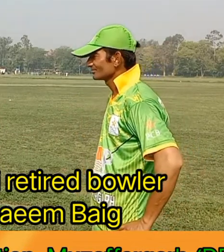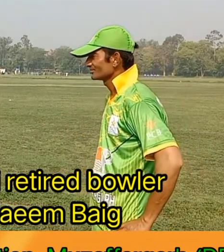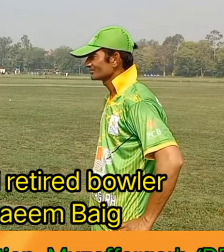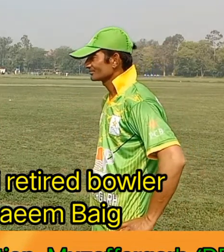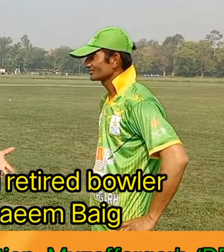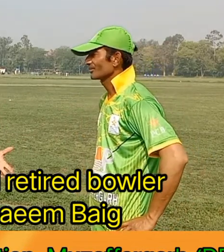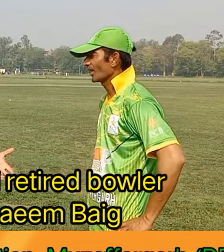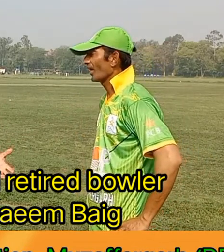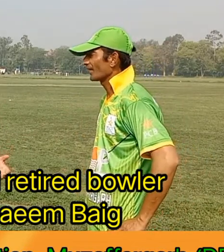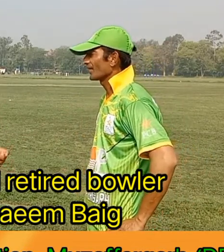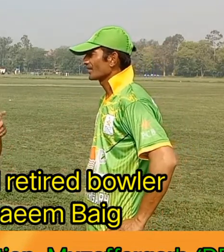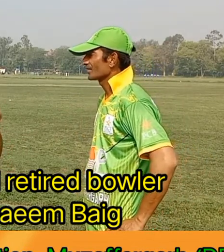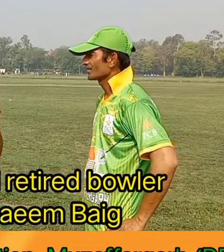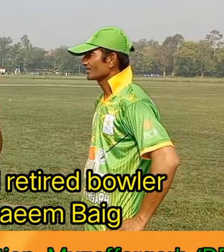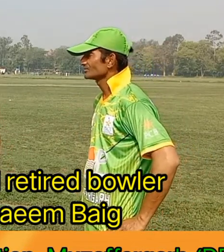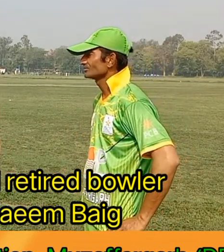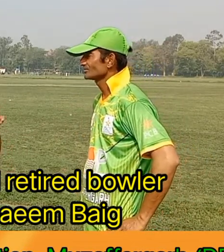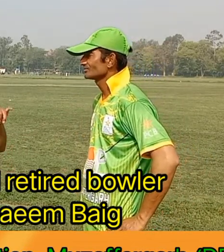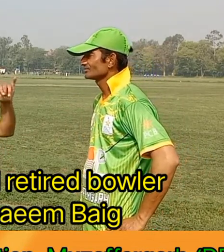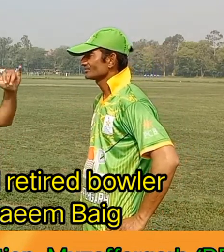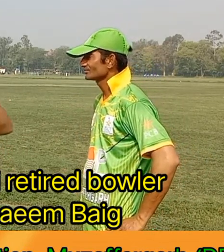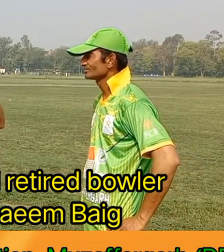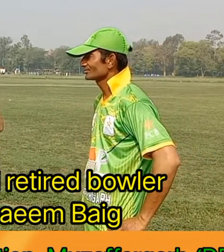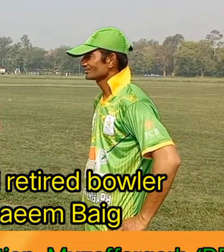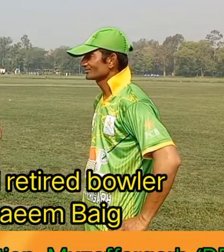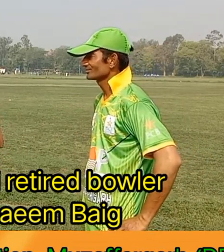کو چھتے